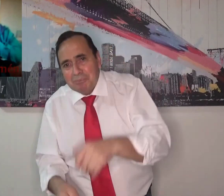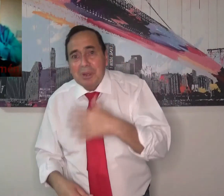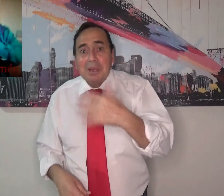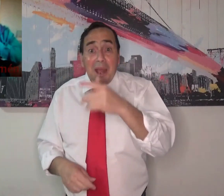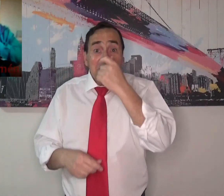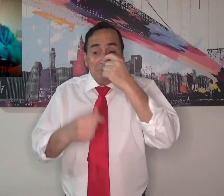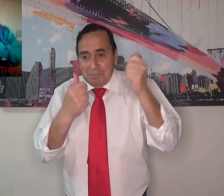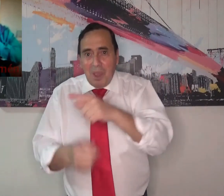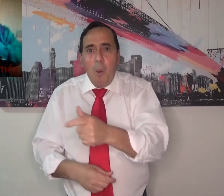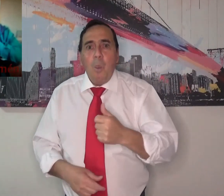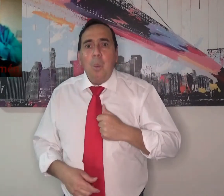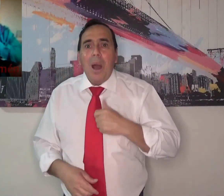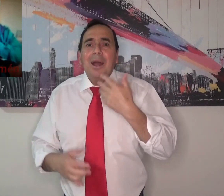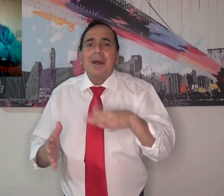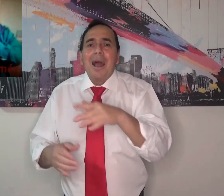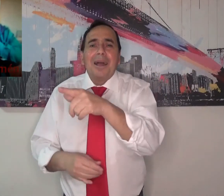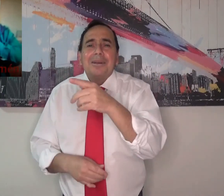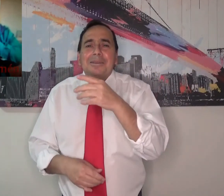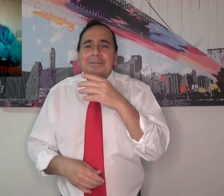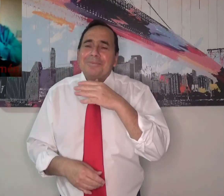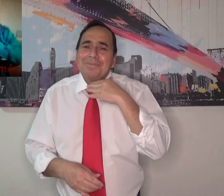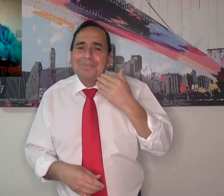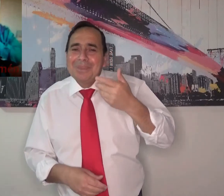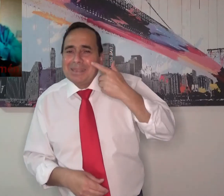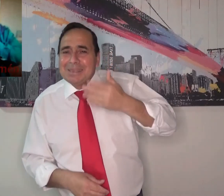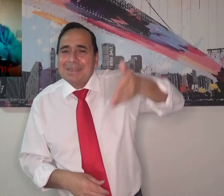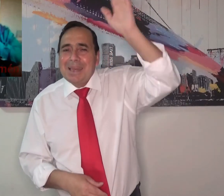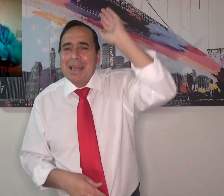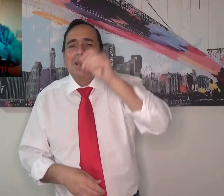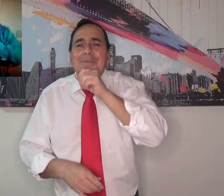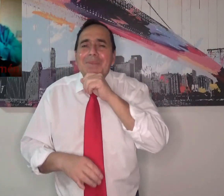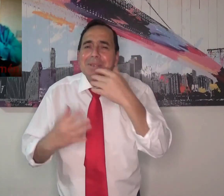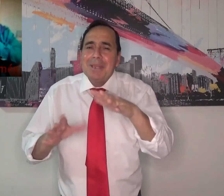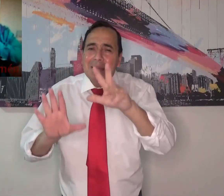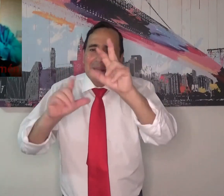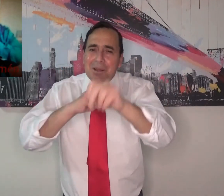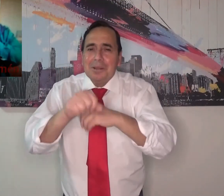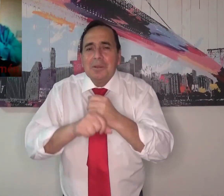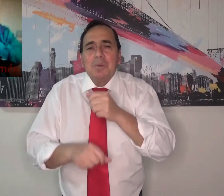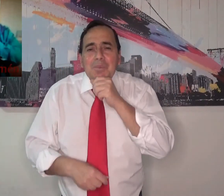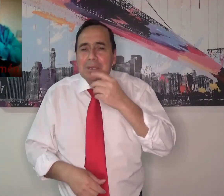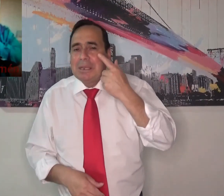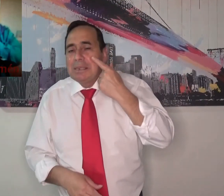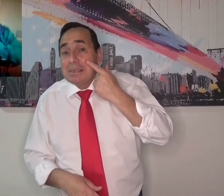aceptando y conociendo. En un momento se bautizó. Ahora es adventista, en muchos años.